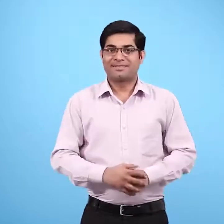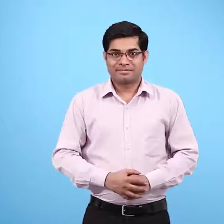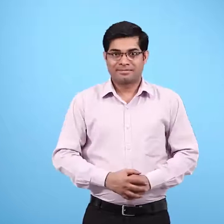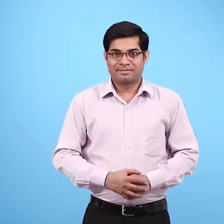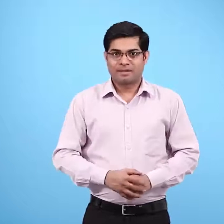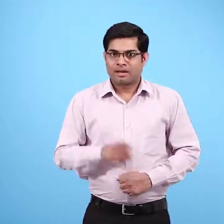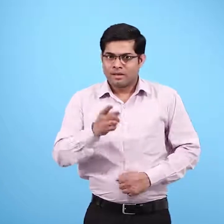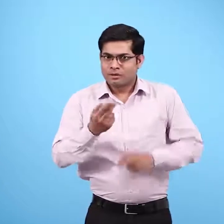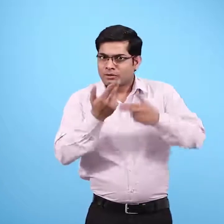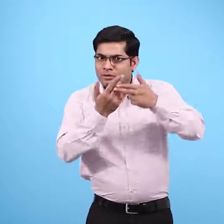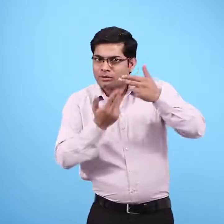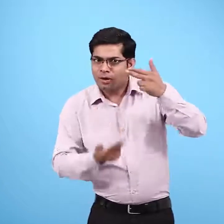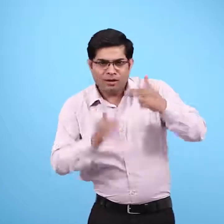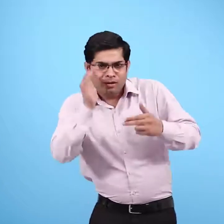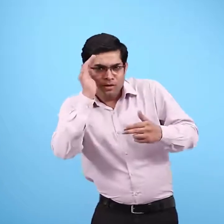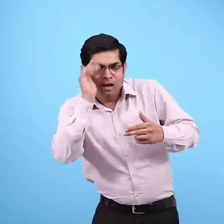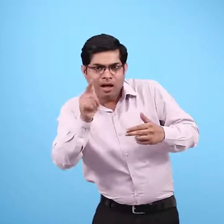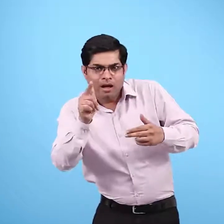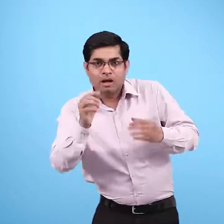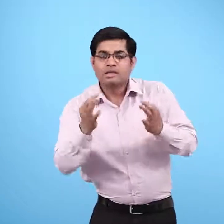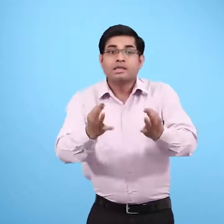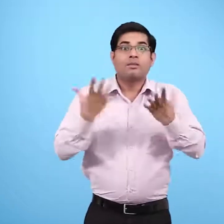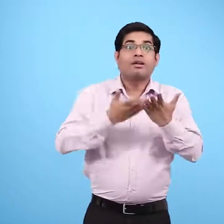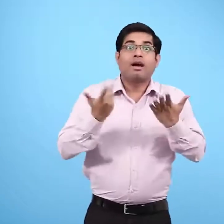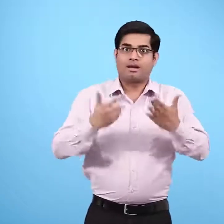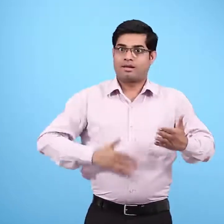सुनू कहानी एक अनोखे पेट की